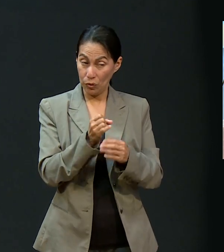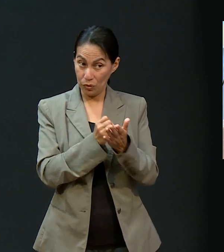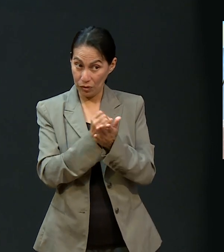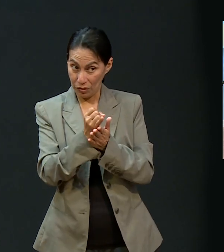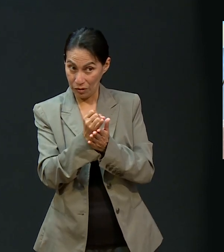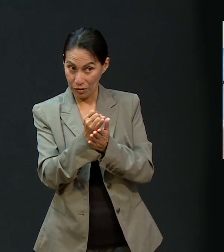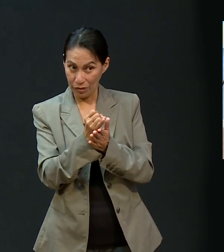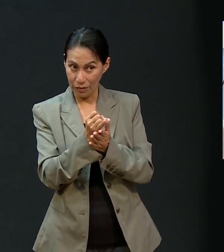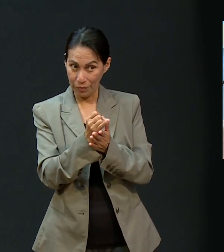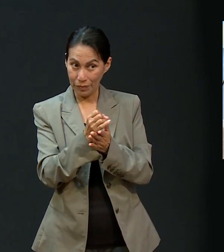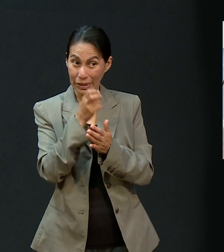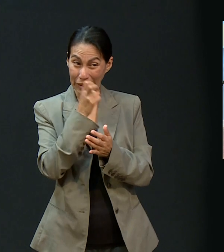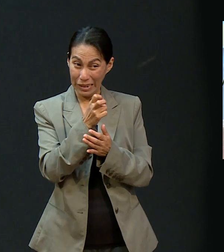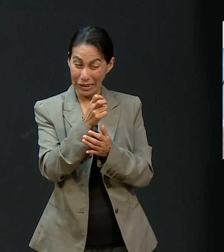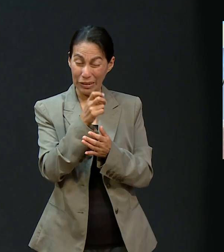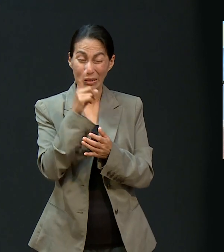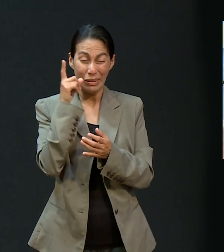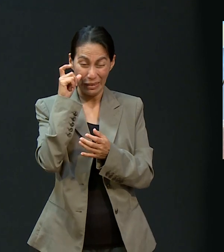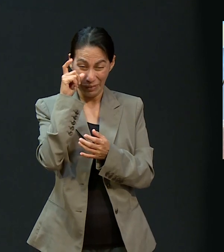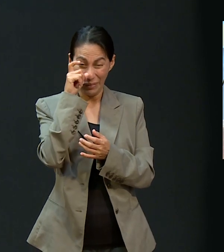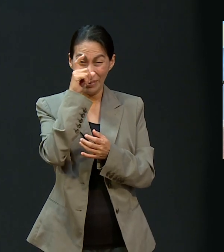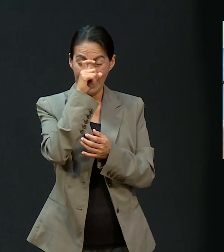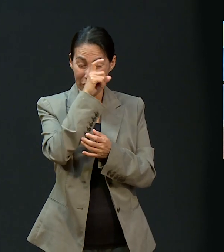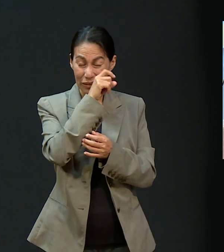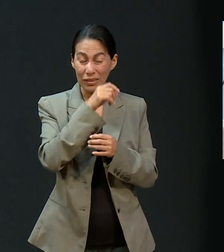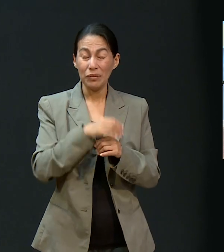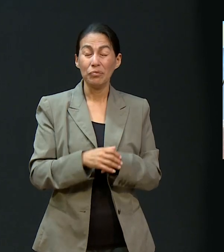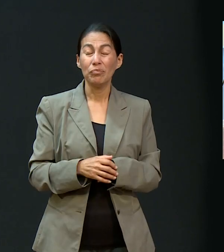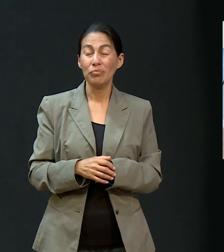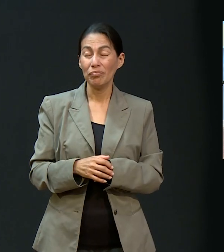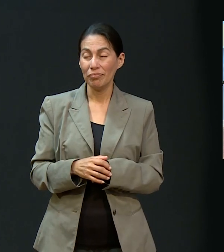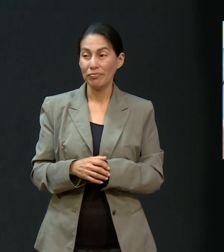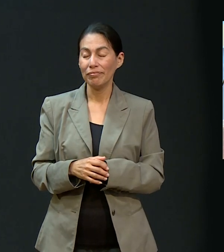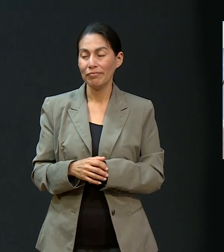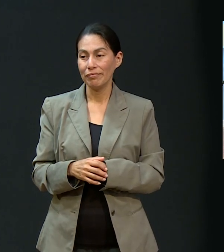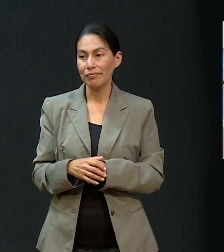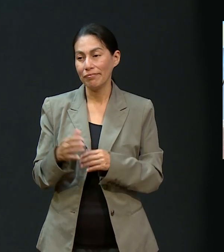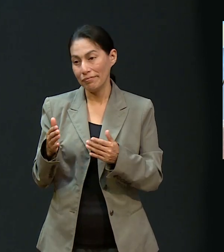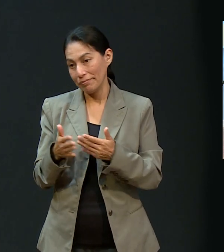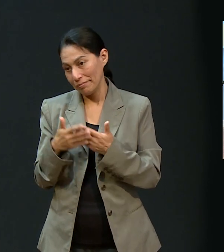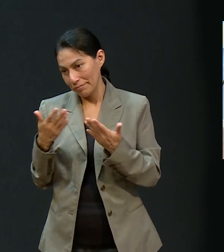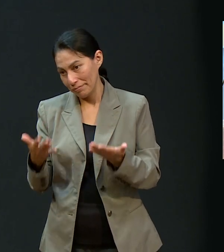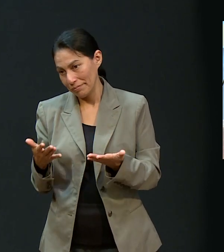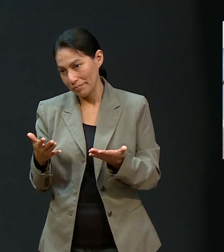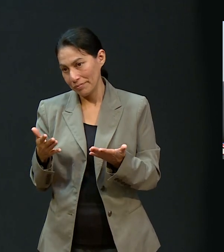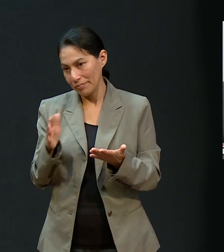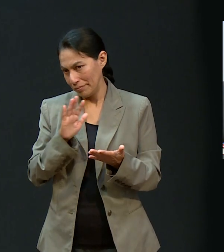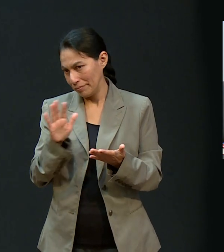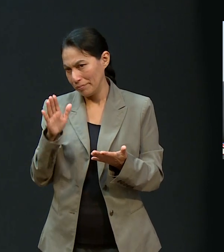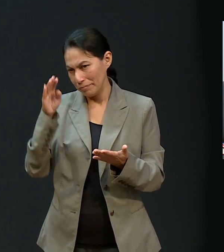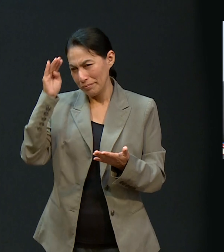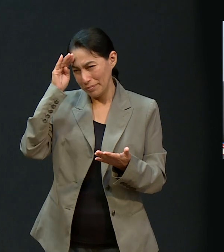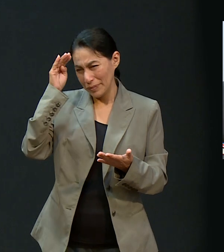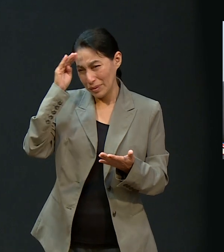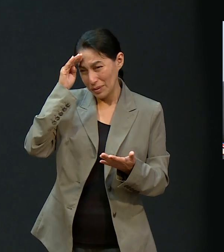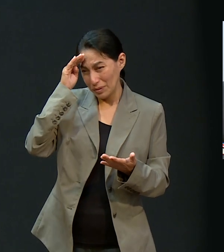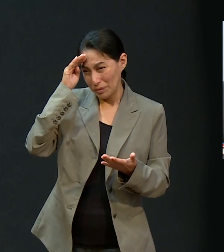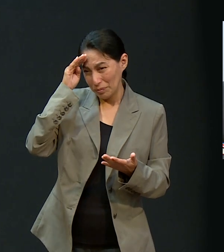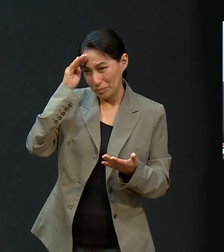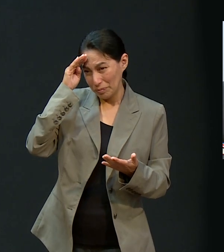Sí, así Pero tenías que dar un paso, ¿no? Eso, el paso, era lo más difícil. Porque ahora